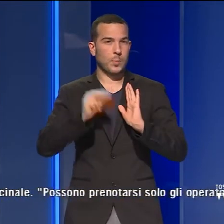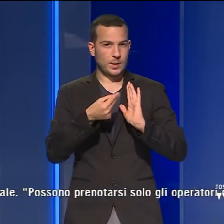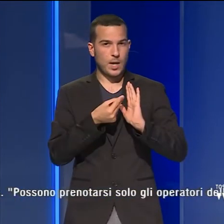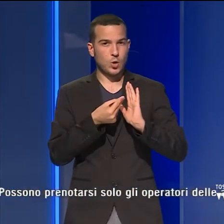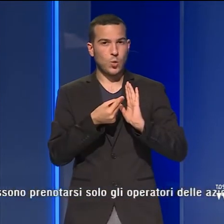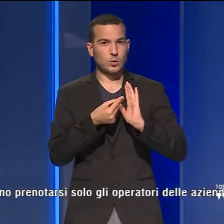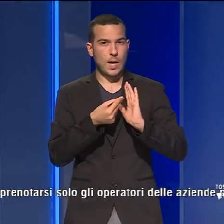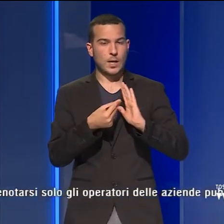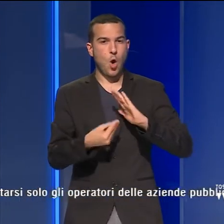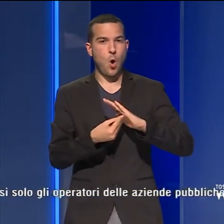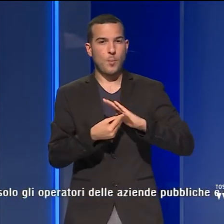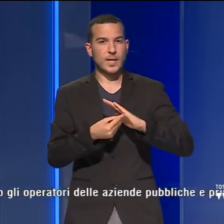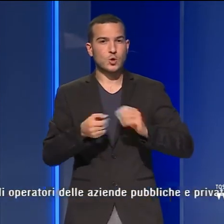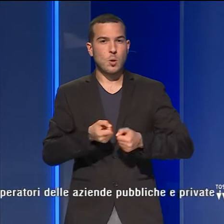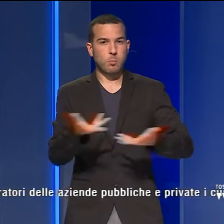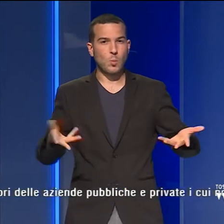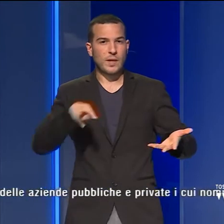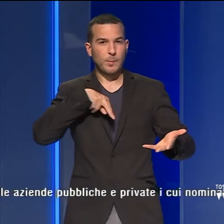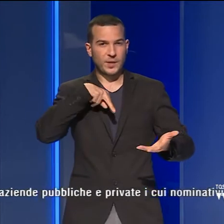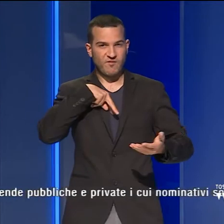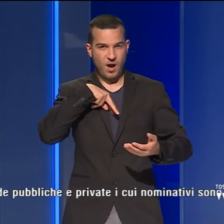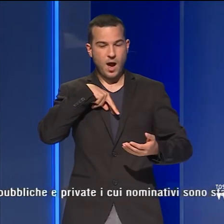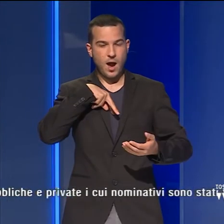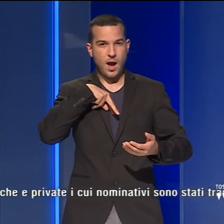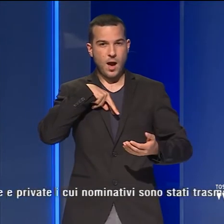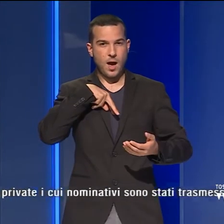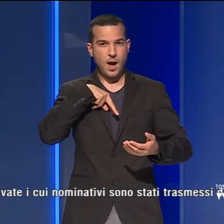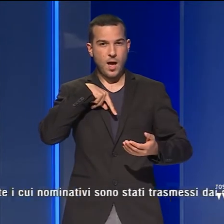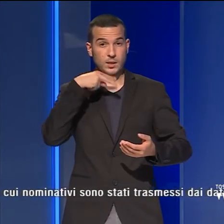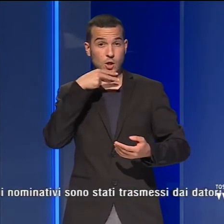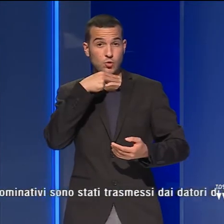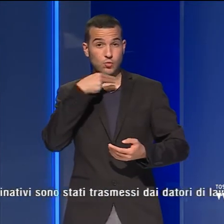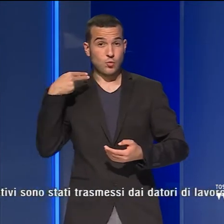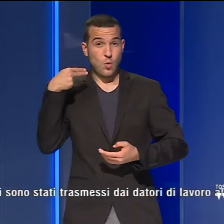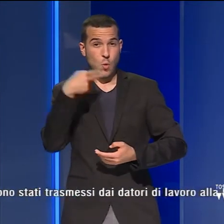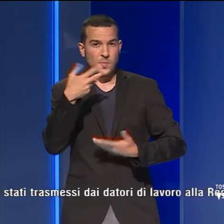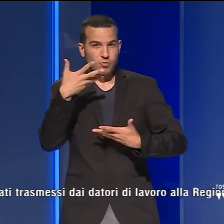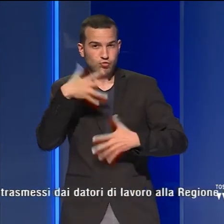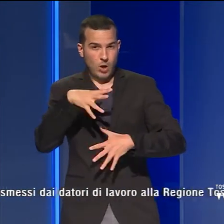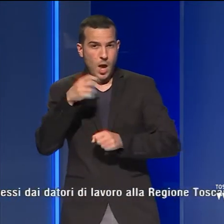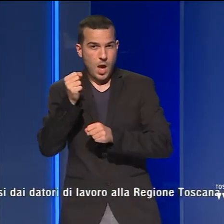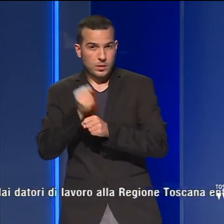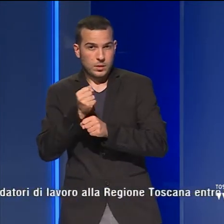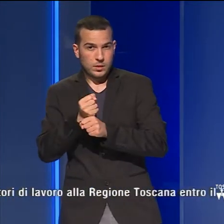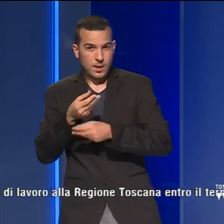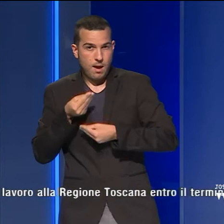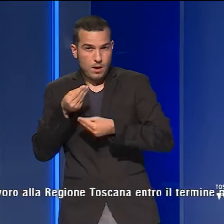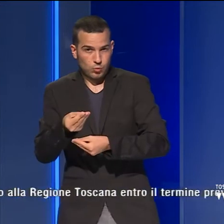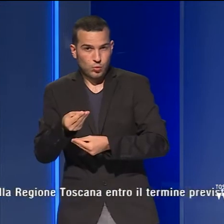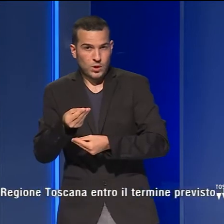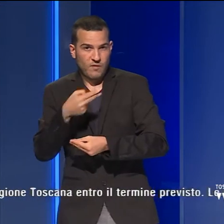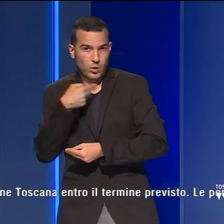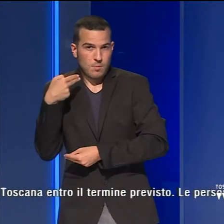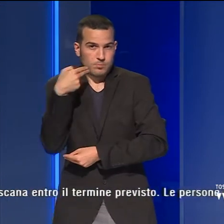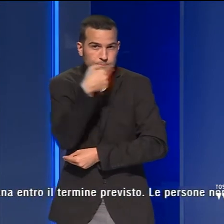operatori delle aziende pubbliche e private, i cui nominativi sono stati trasmessi dai datori di lavoro alla Regione